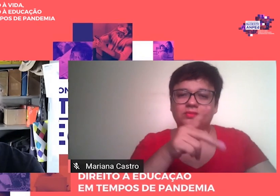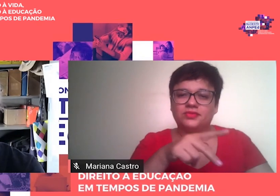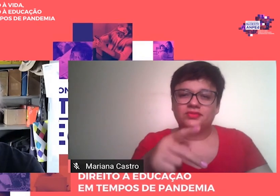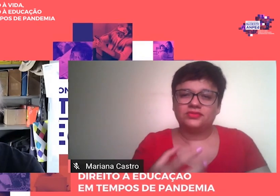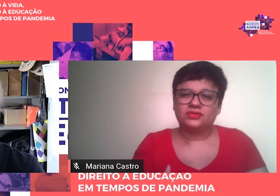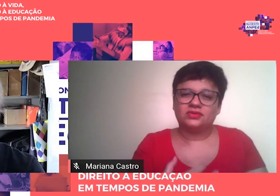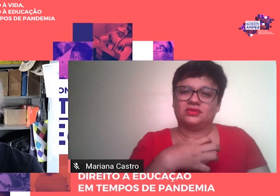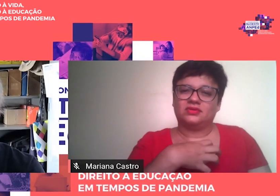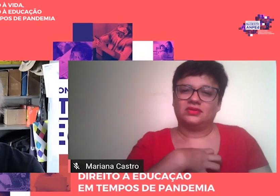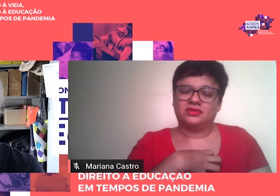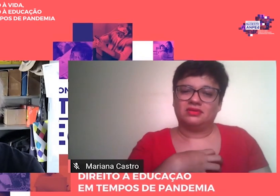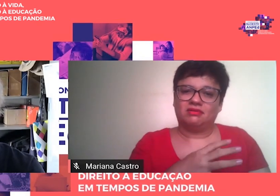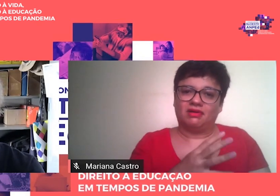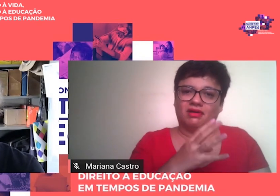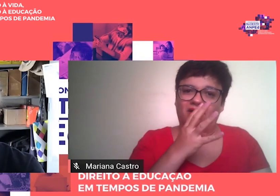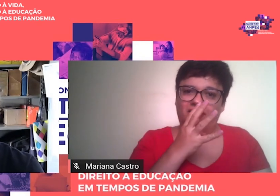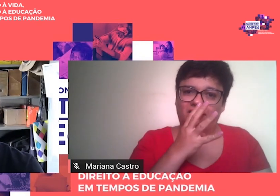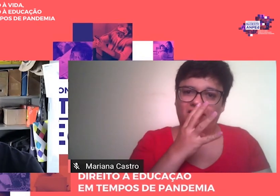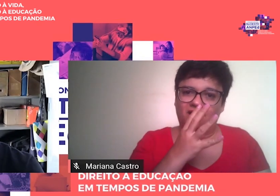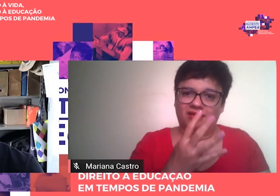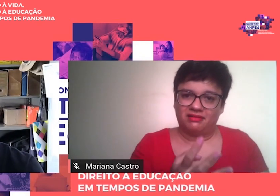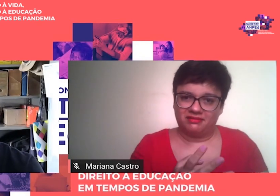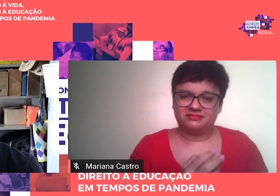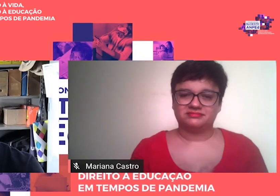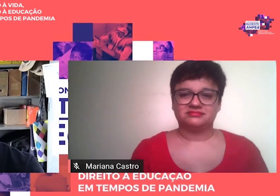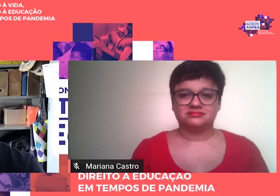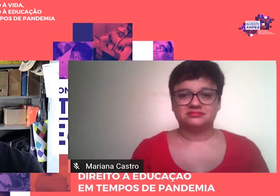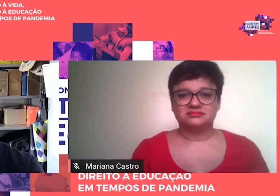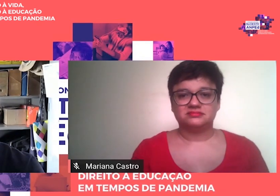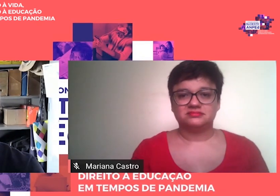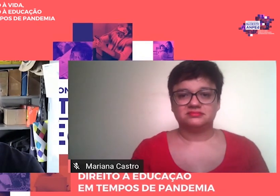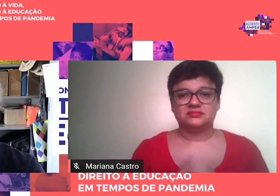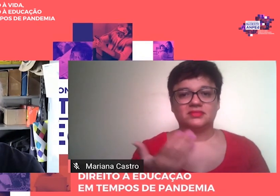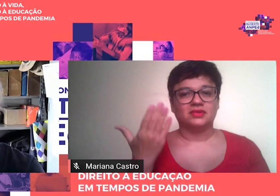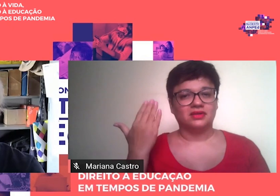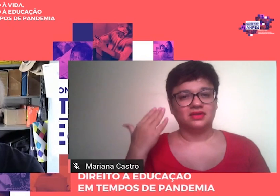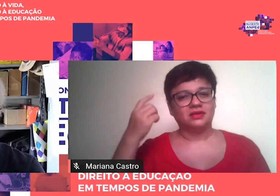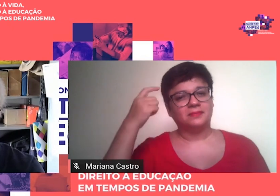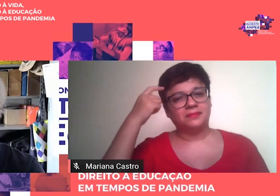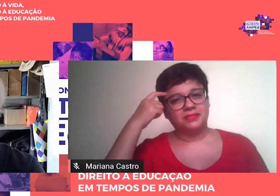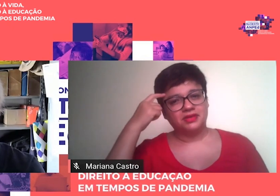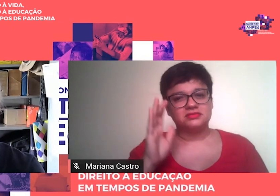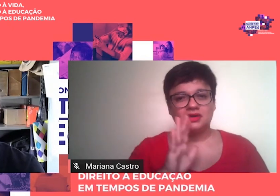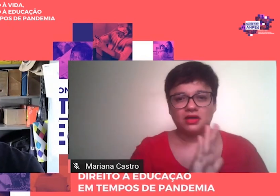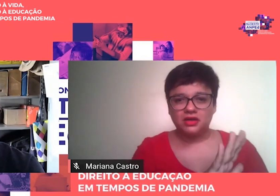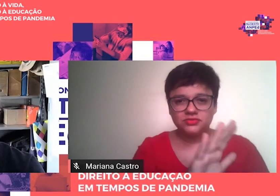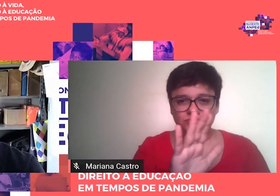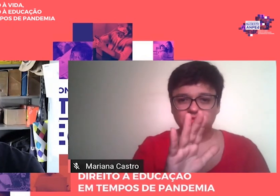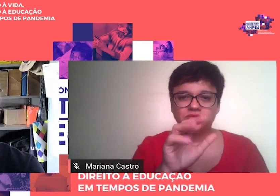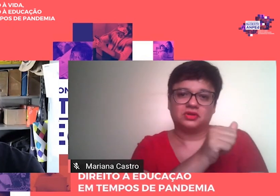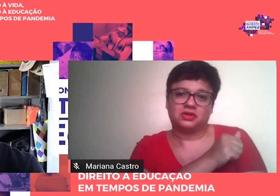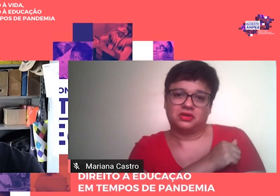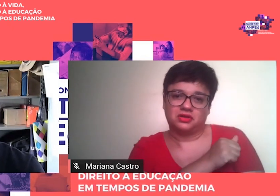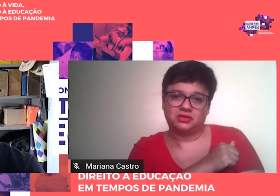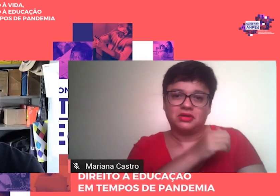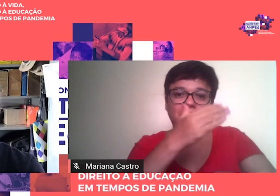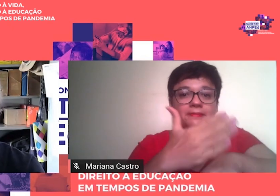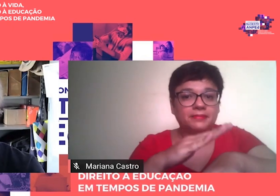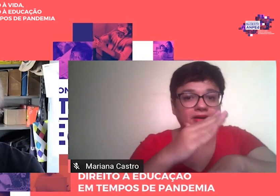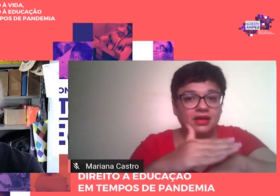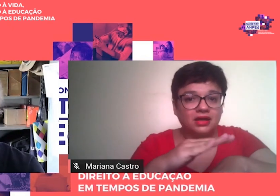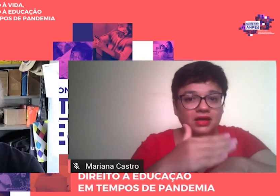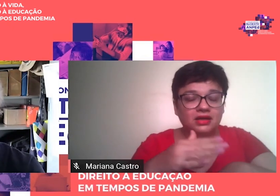de perplexidade. Enquanto pensavam estar colaborando com os alunos, na prática, sua